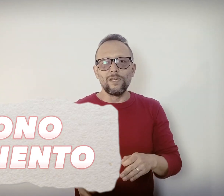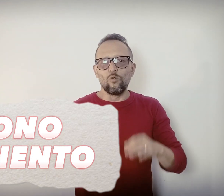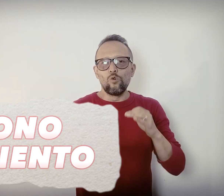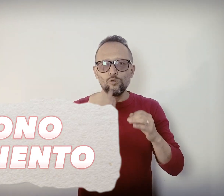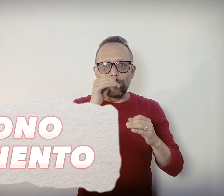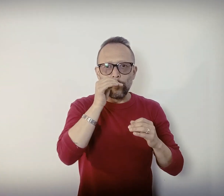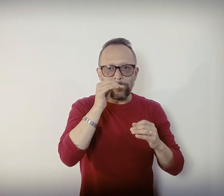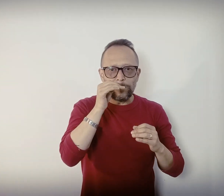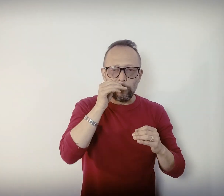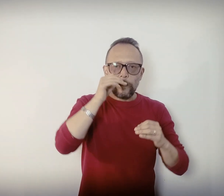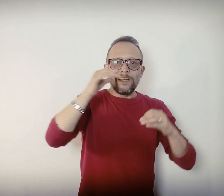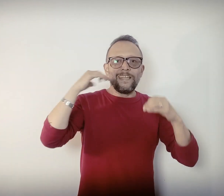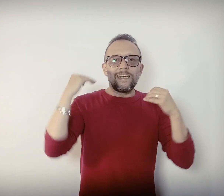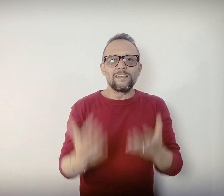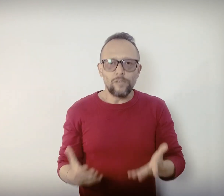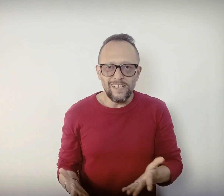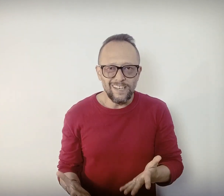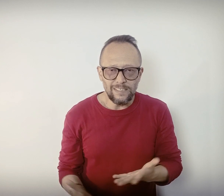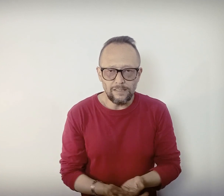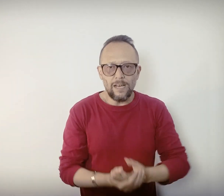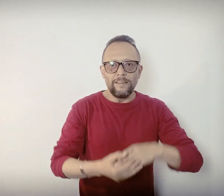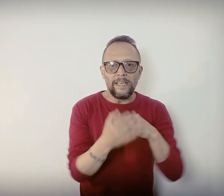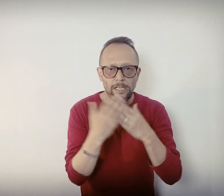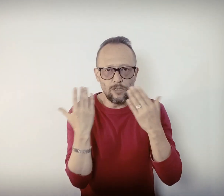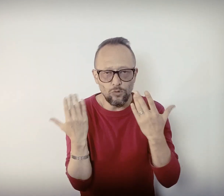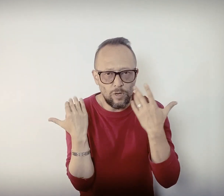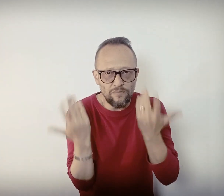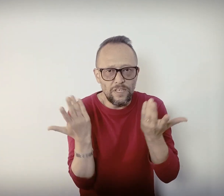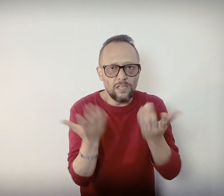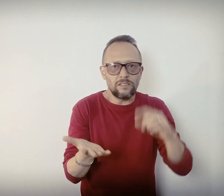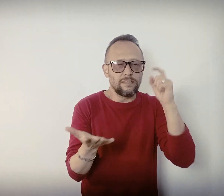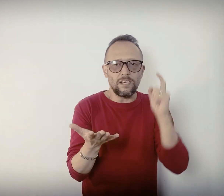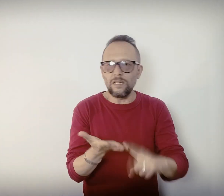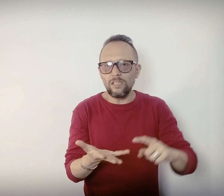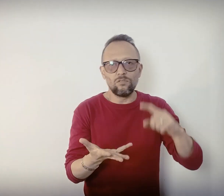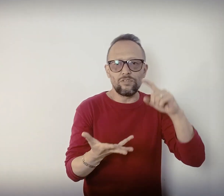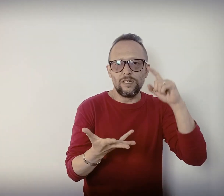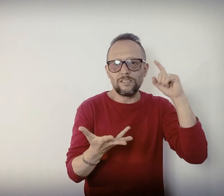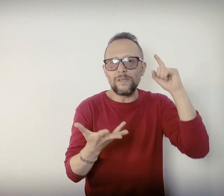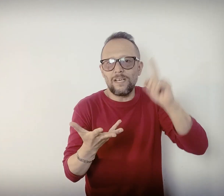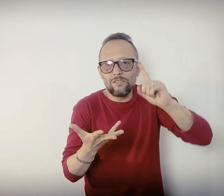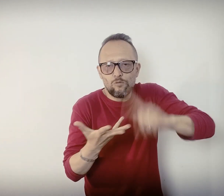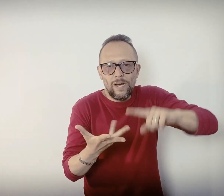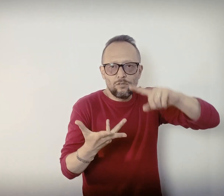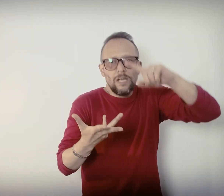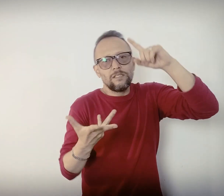un conocimiento básico de qué es lo que quieres retratar de géneros de fotografía, si es de retrato, si es paisajes urbanos si son